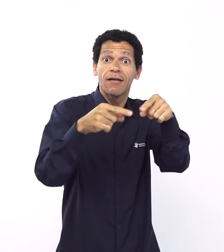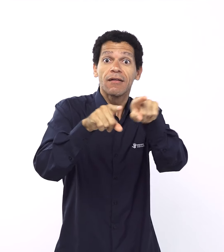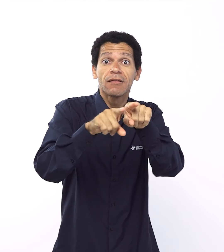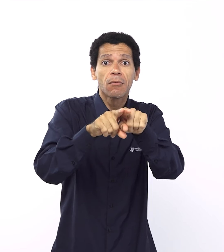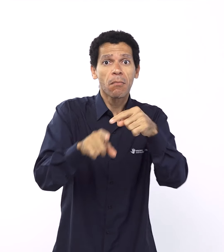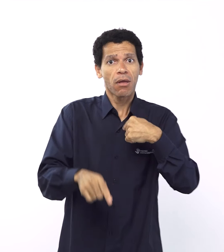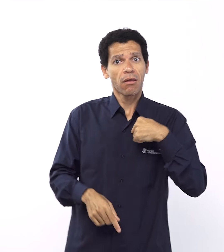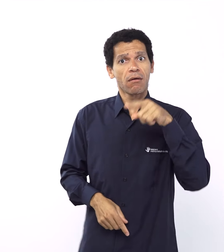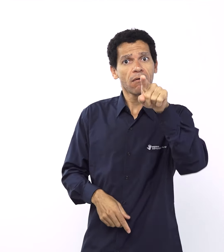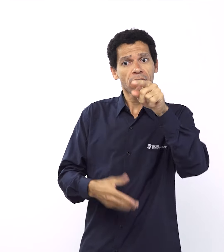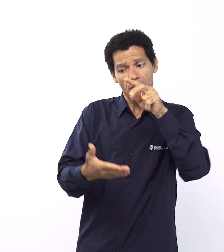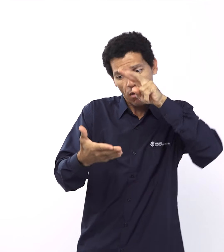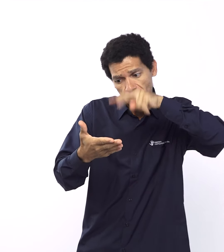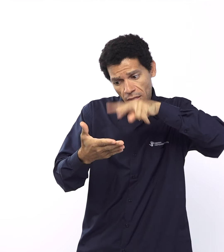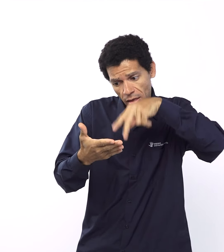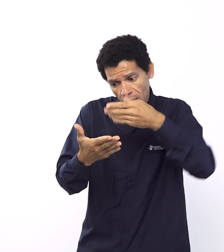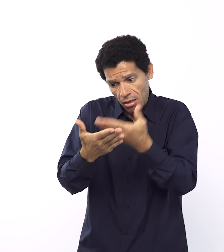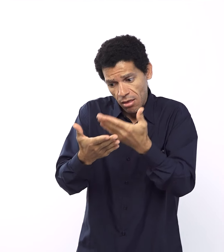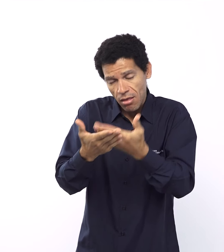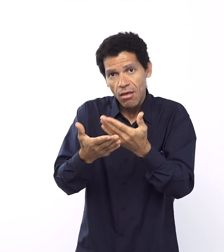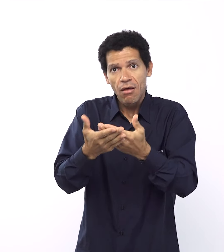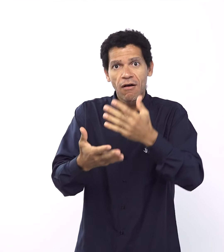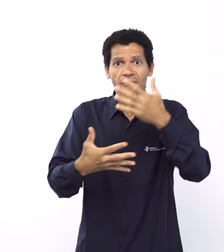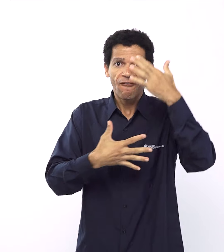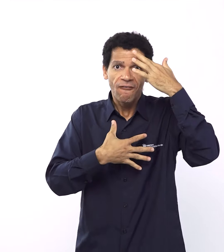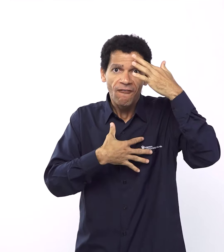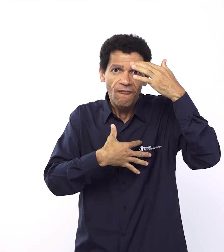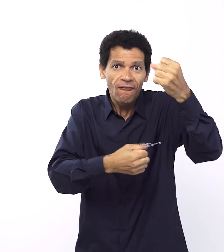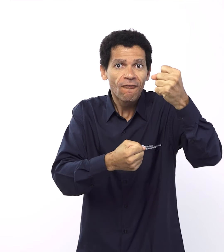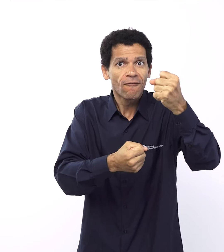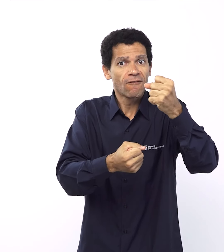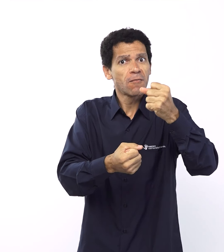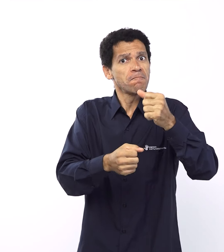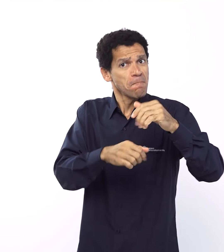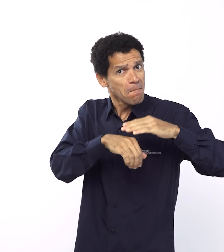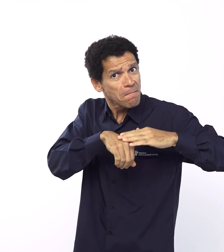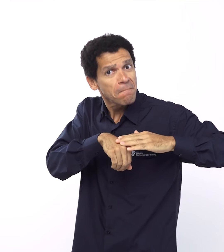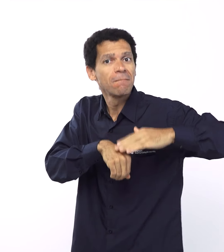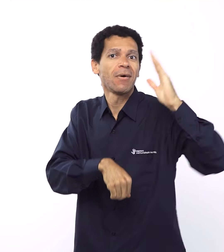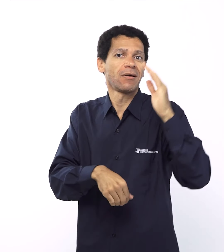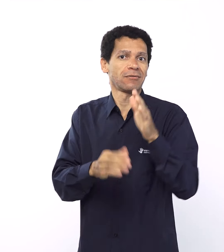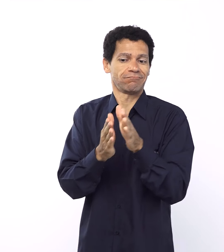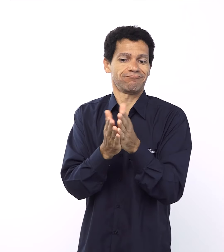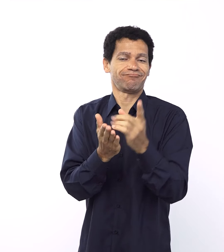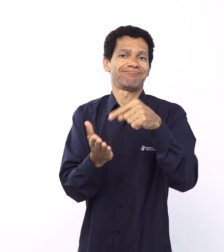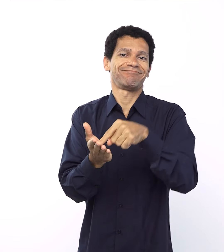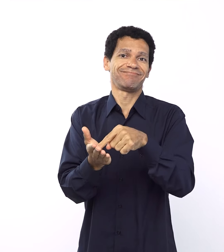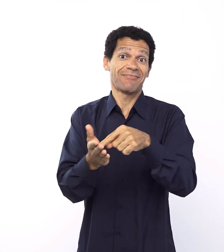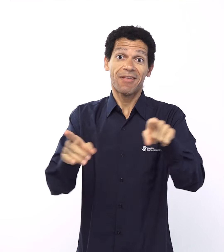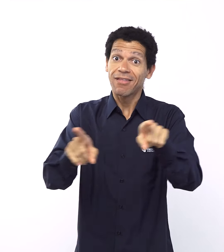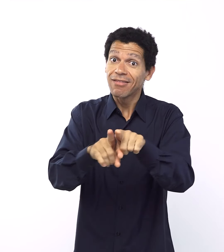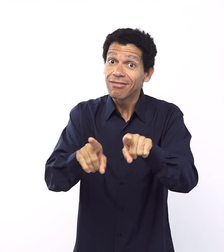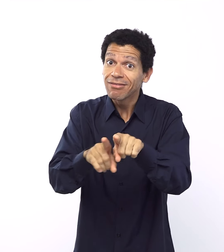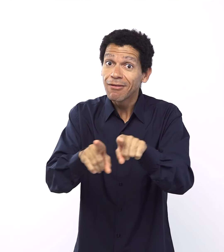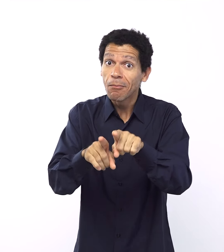Ou seja, nós vamos estar fortalecidos nos assuntos espirituais e na doutrina bíblica. Terceiro,